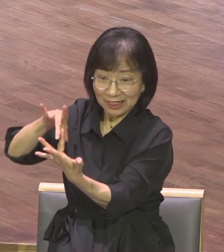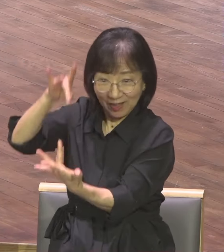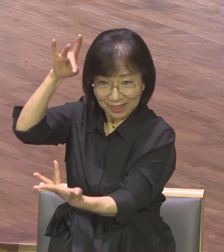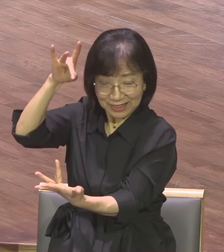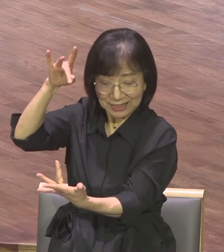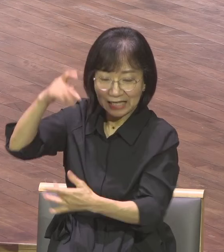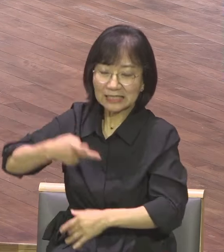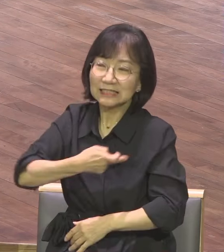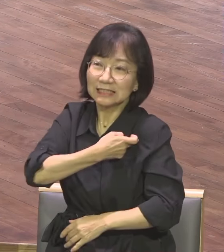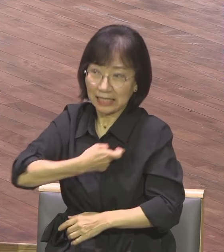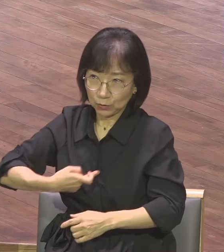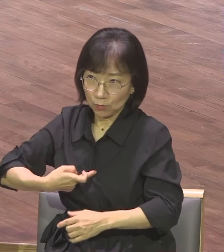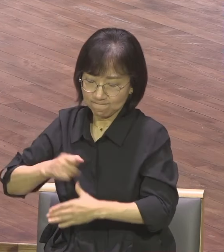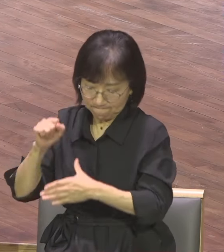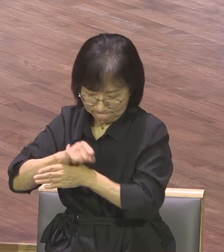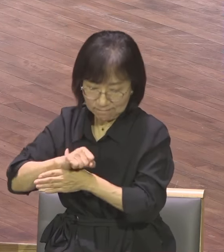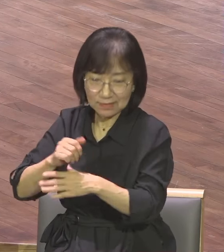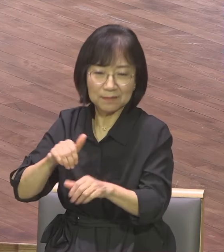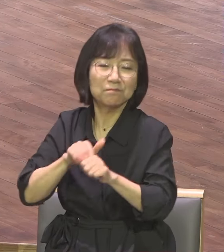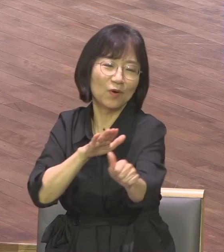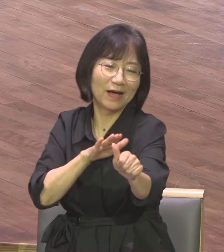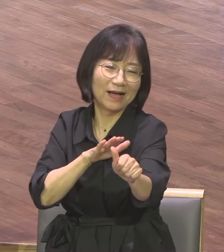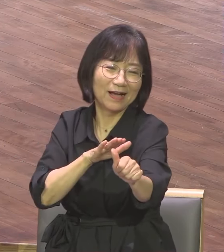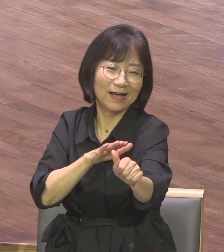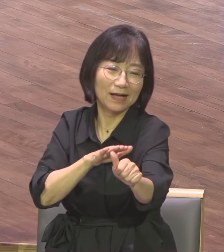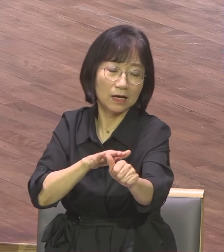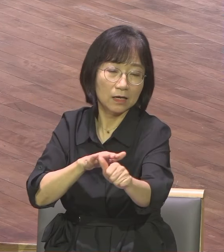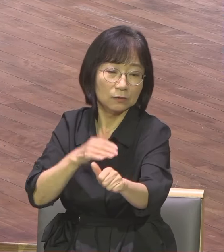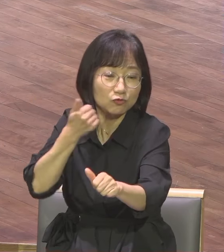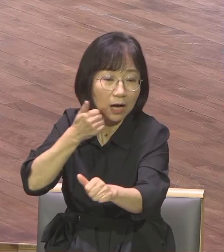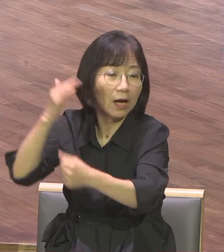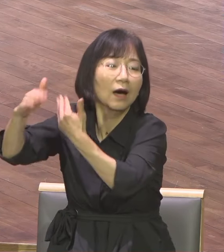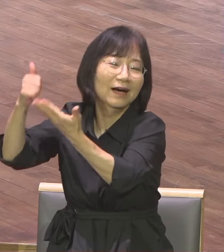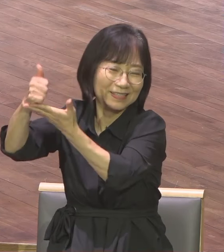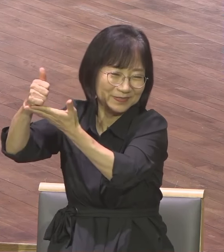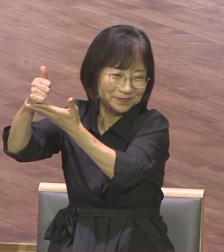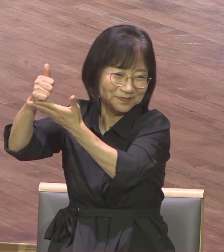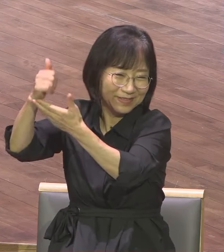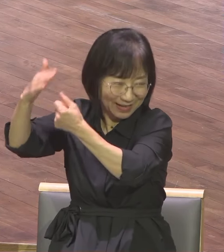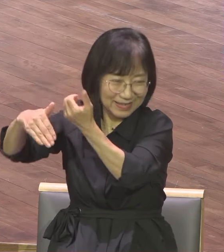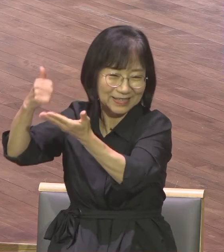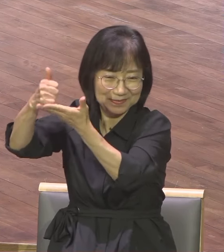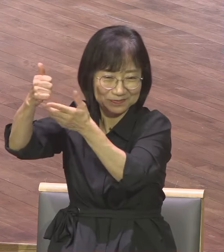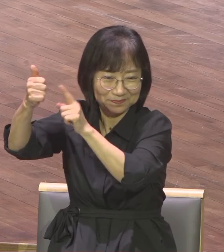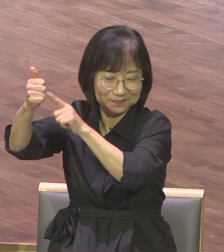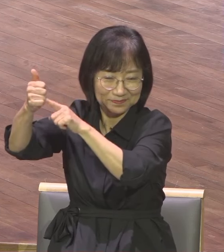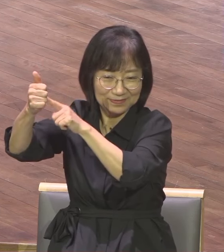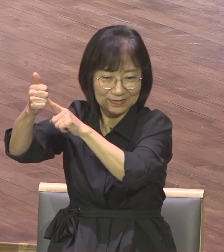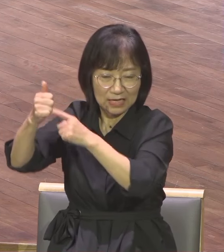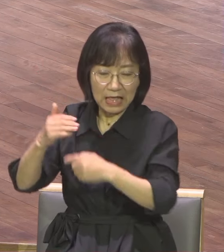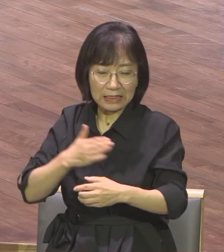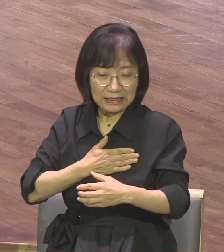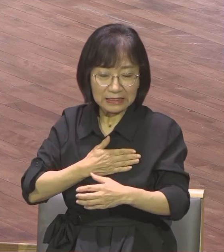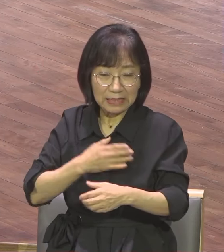파송했다는 겁니다 사도의 뜻이 무엇이죠? 보내심을 받다 그런 뜻이 하나님이 일방적으로